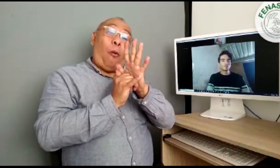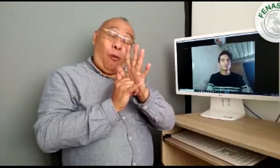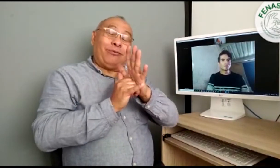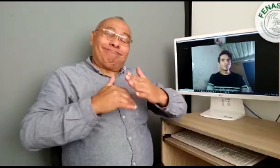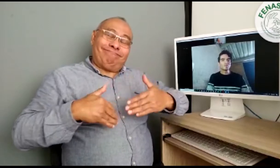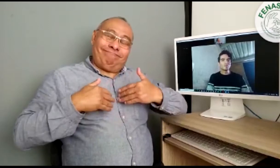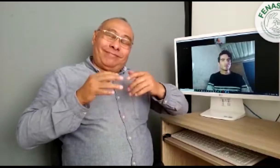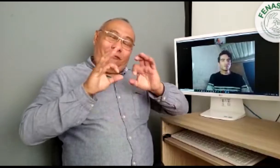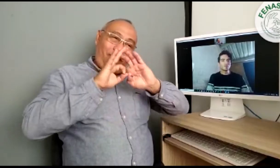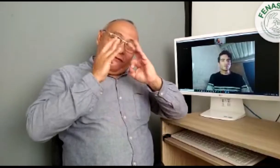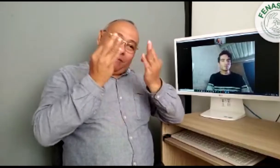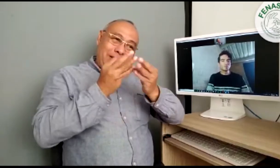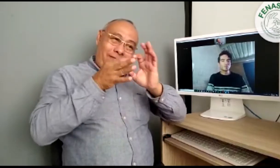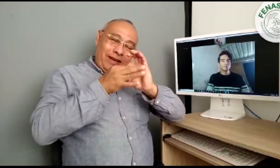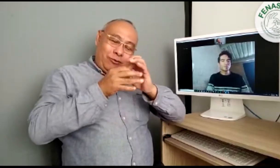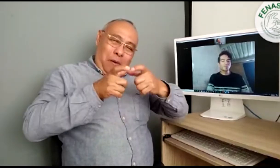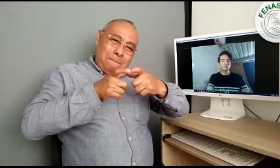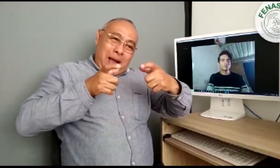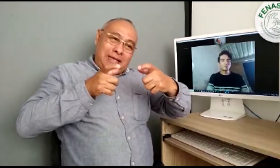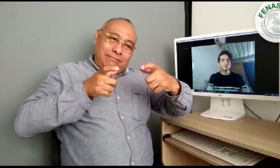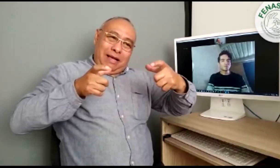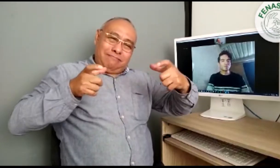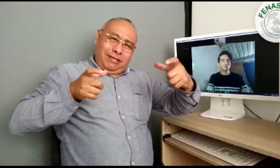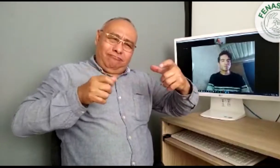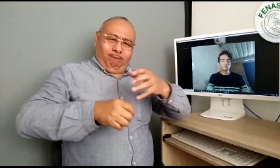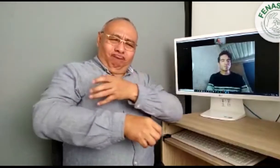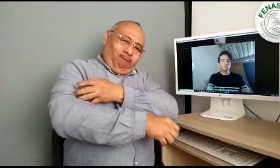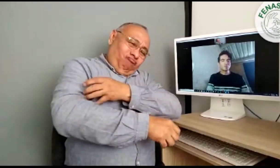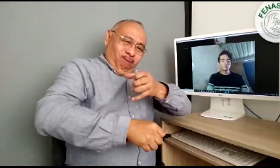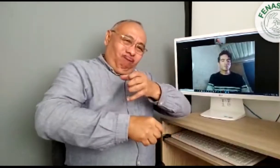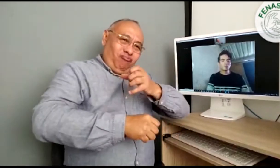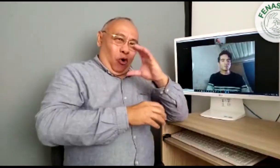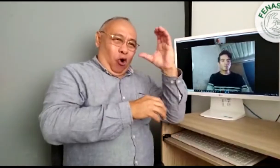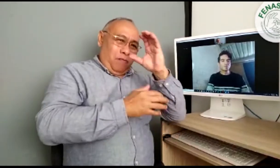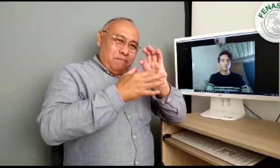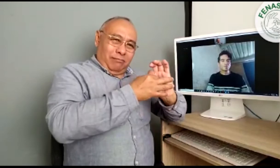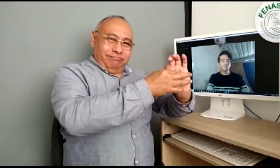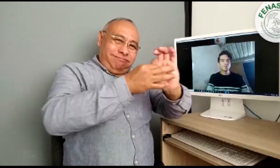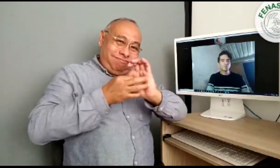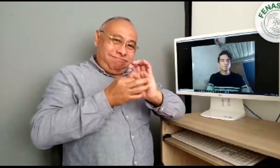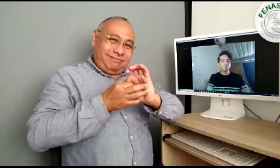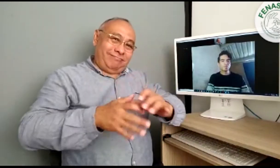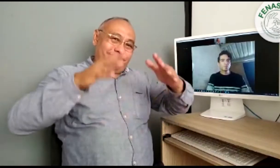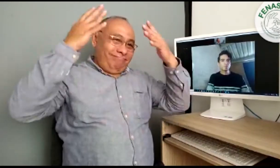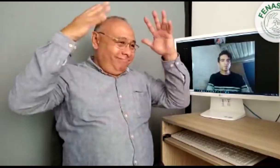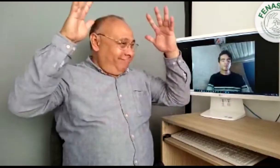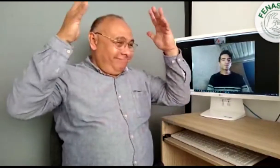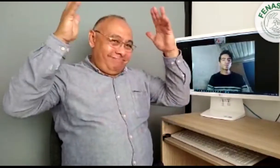Excelente. Estamos muy contentos de que la familia FENASCOL esté creciendo cada vez más de asociaciones empoderadas en Colombia. Bienvenidos.